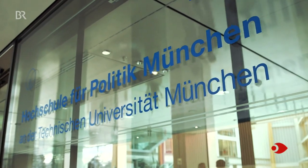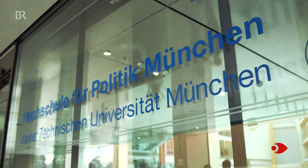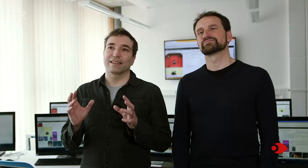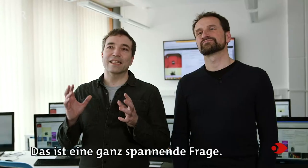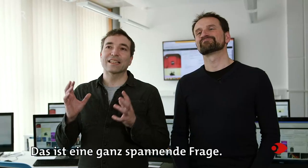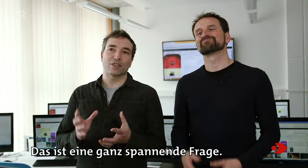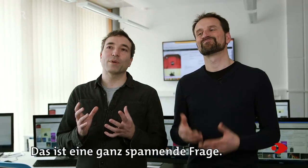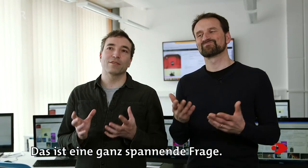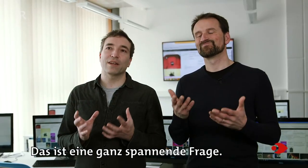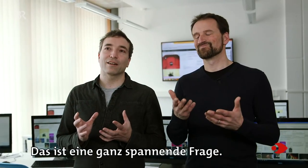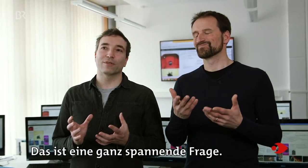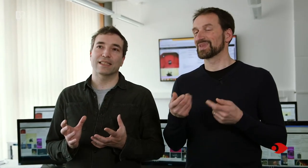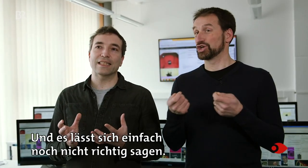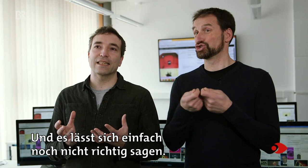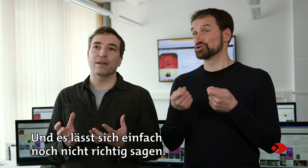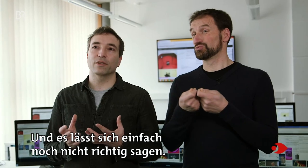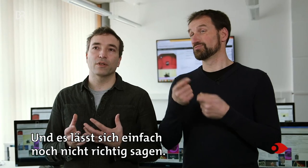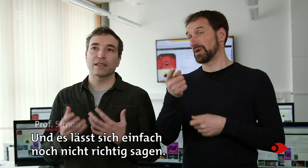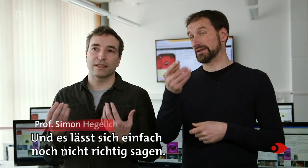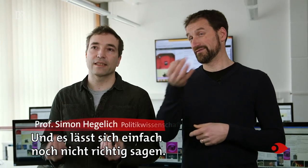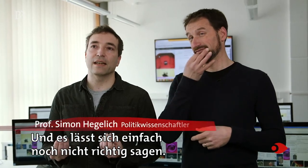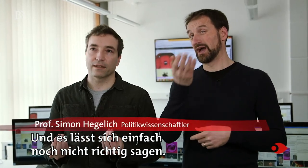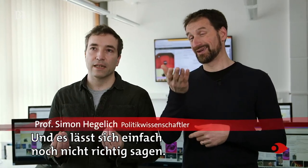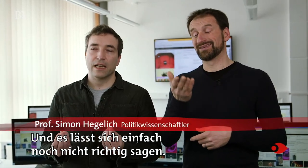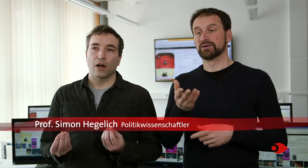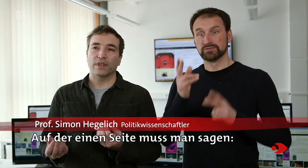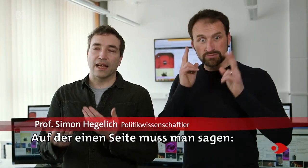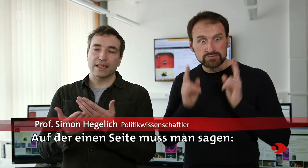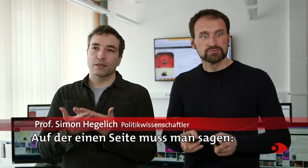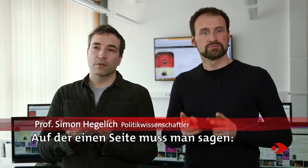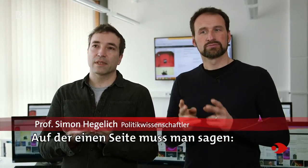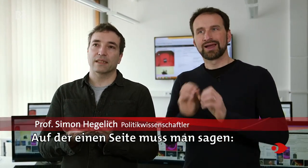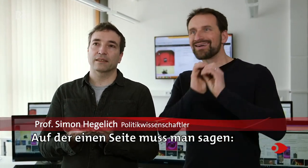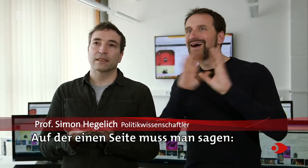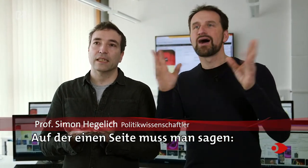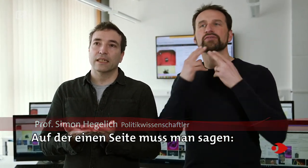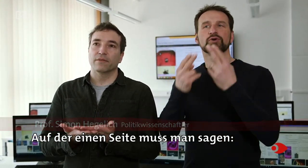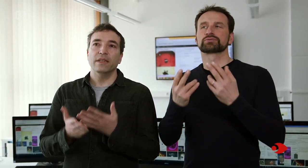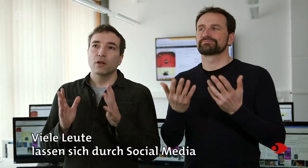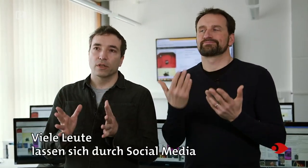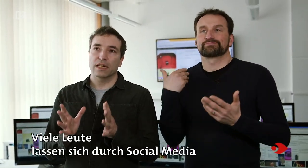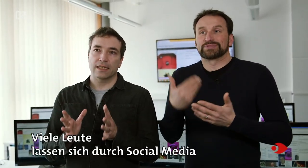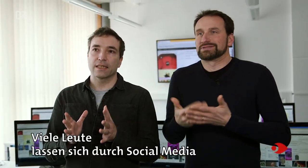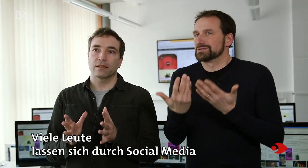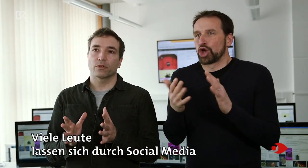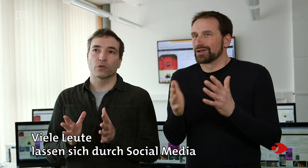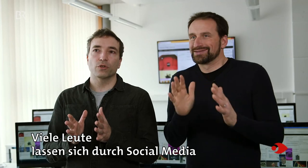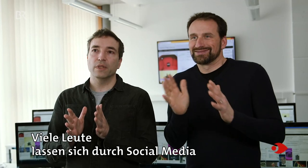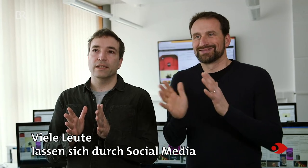Das ist eine ganz spannende Frage und das lässt sich einfach noch nicht richtig sagen. Auf der einen Seite muss man sagen, viele Leute lassen sich durch Social Media